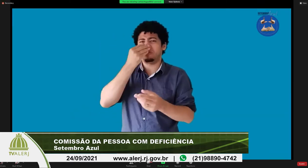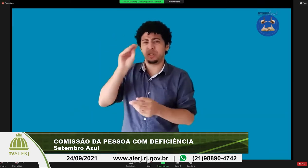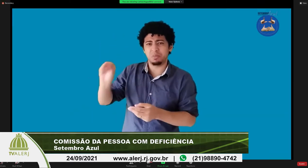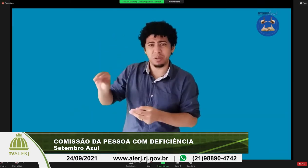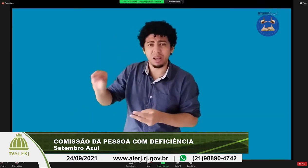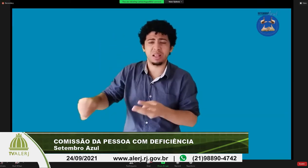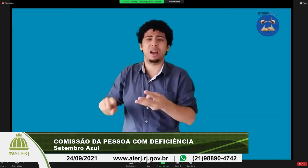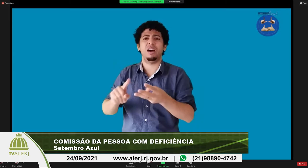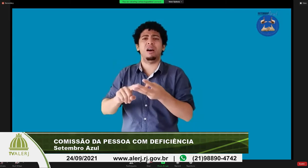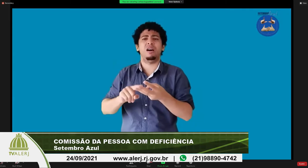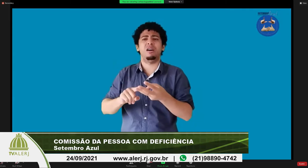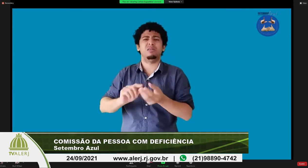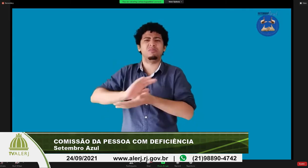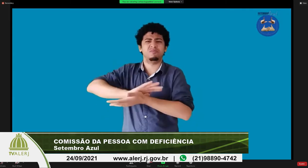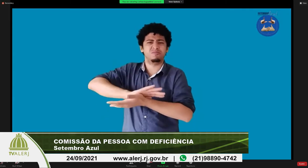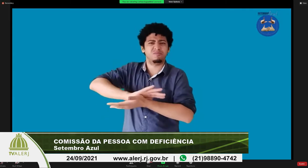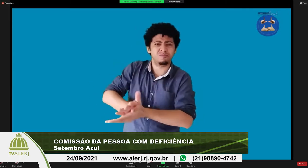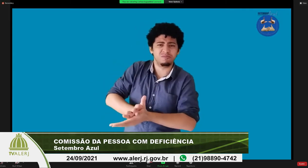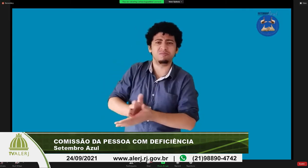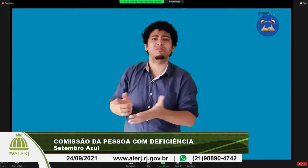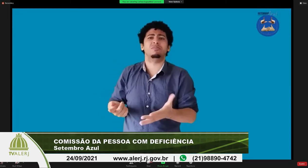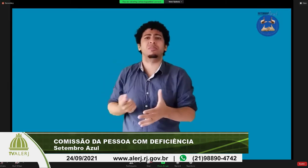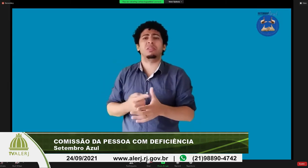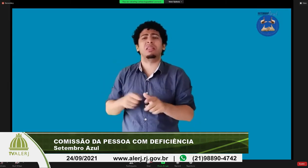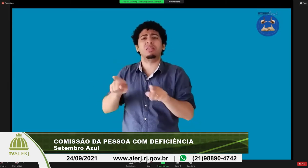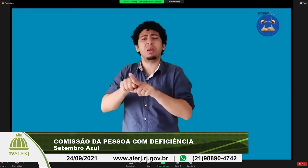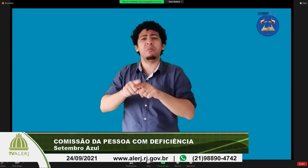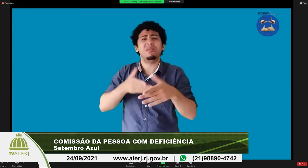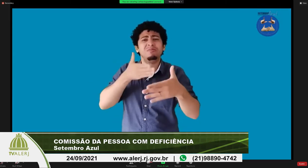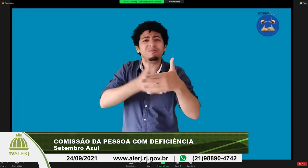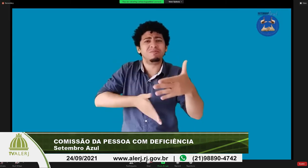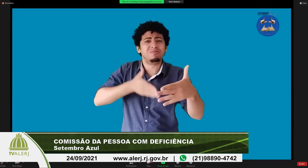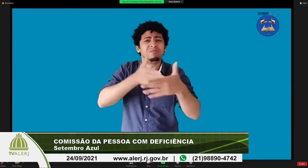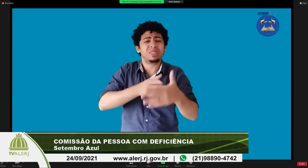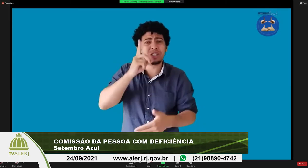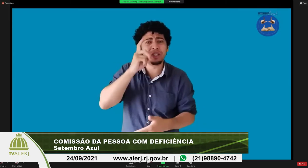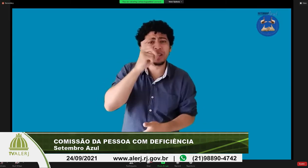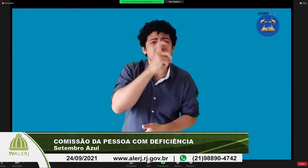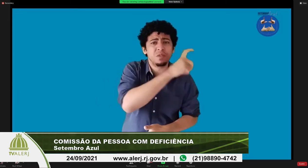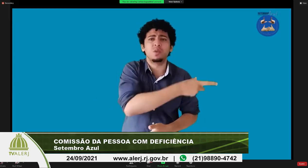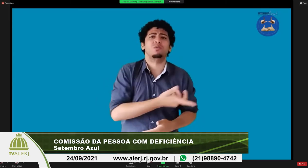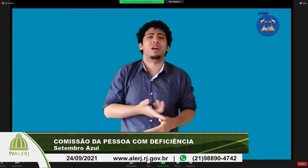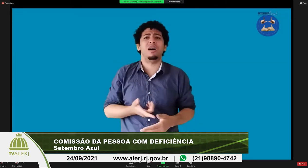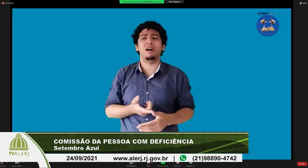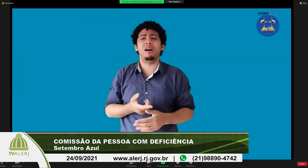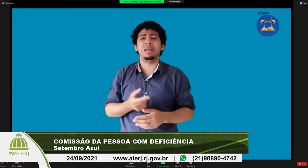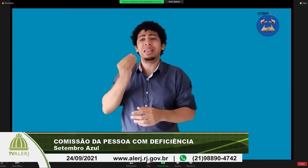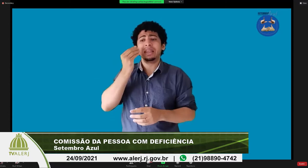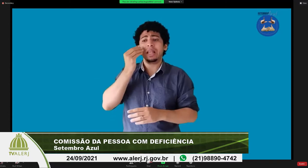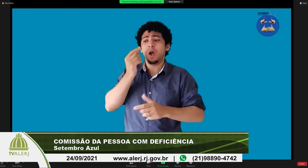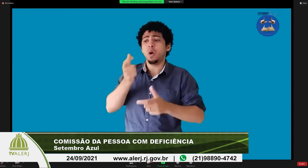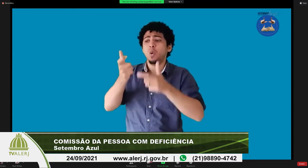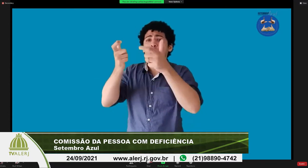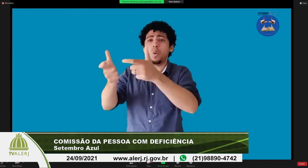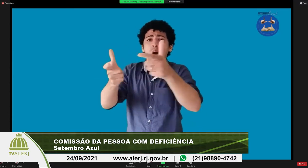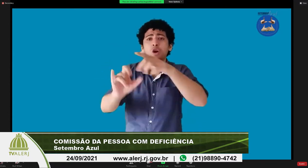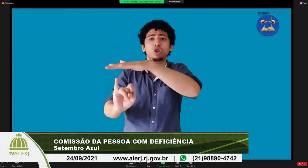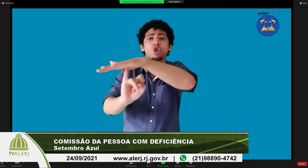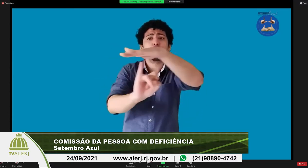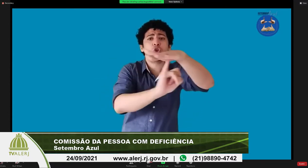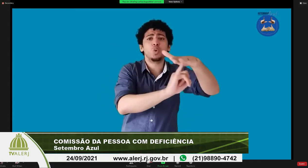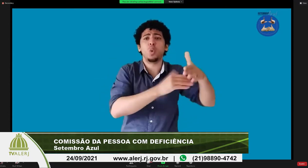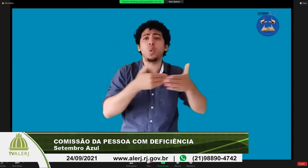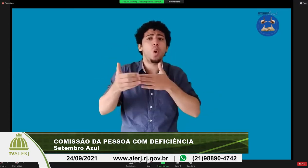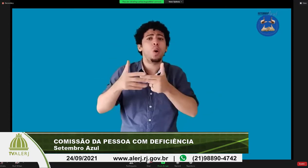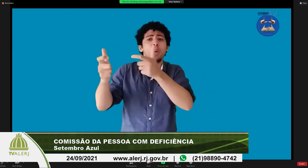as questões ligadas à segregação ao desprezo aos preconceitos e as diversas barreiras que